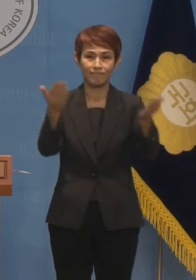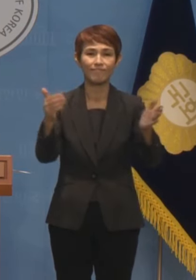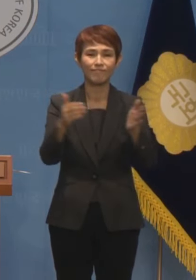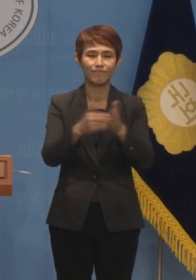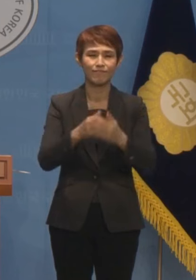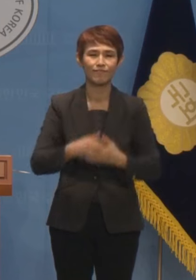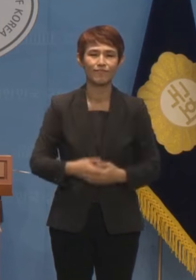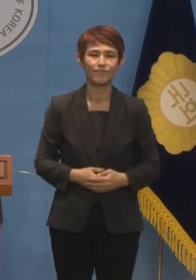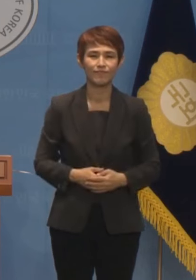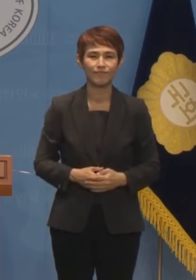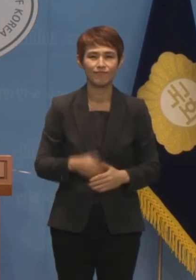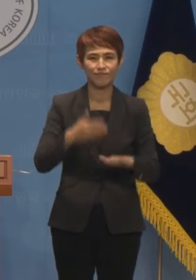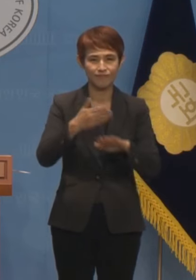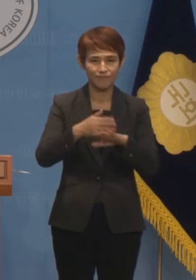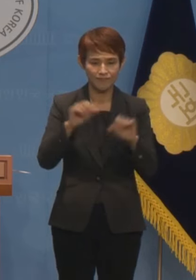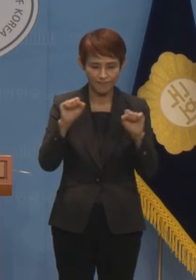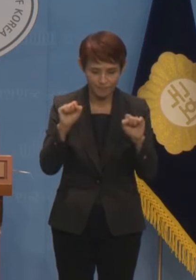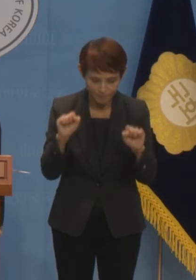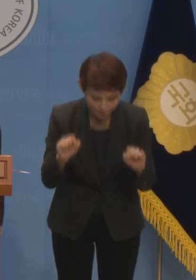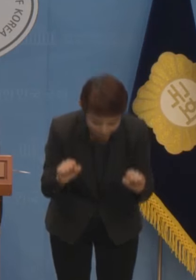마칩니다. 감사합니다.